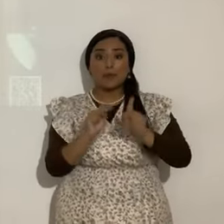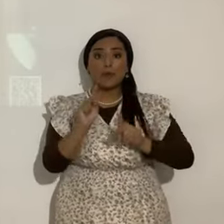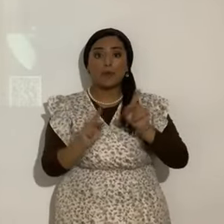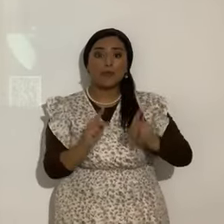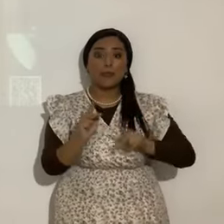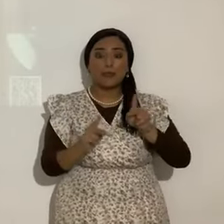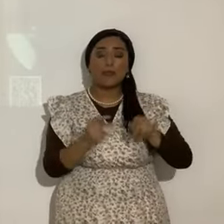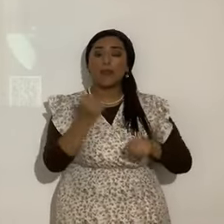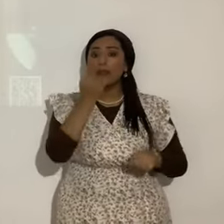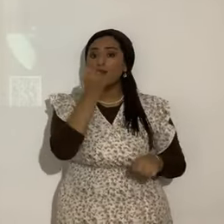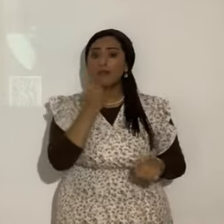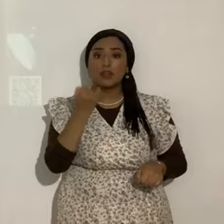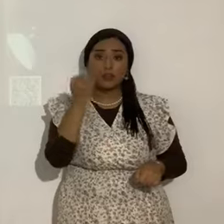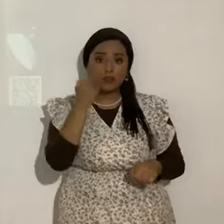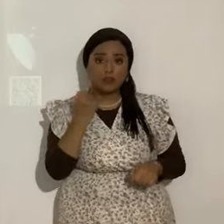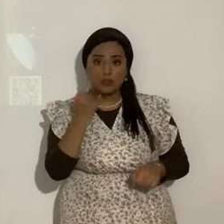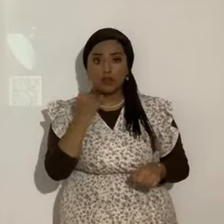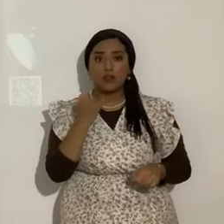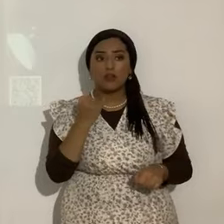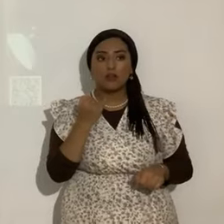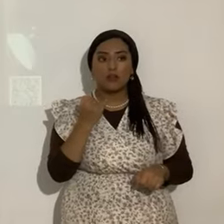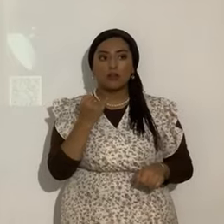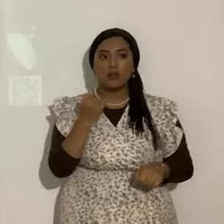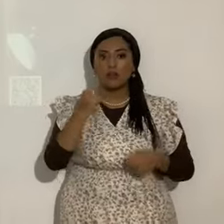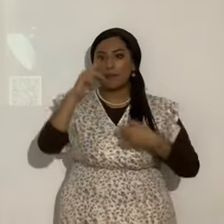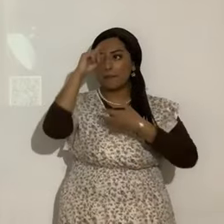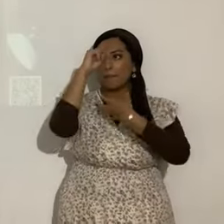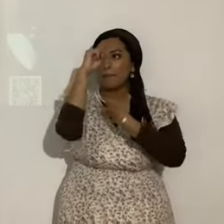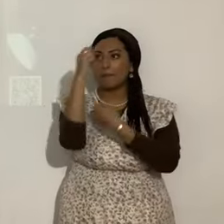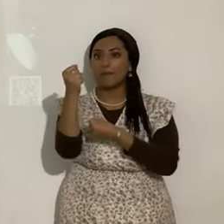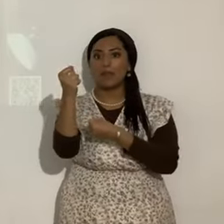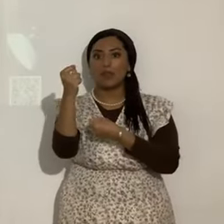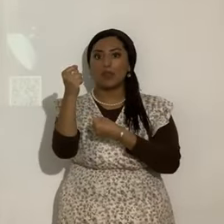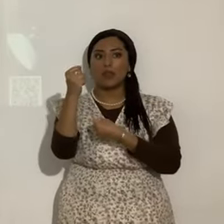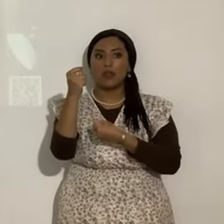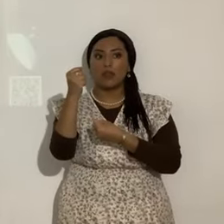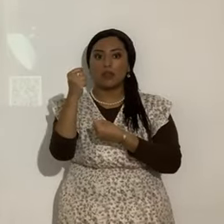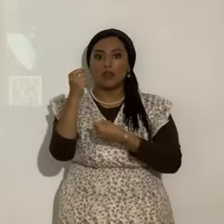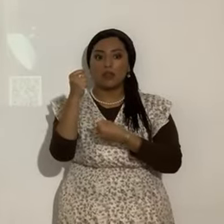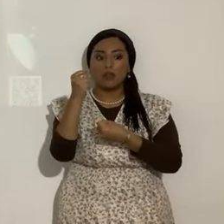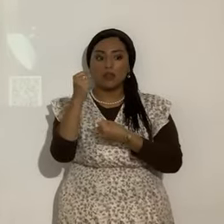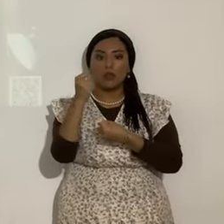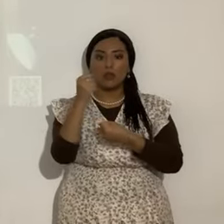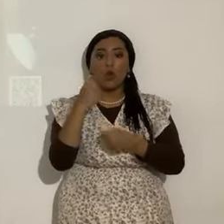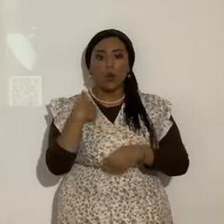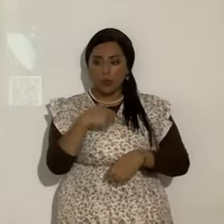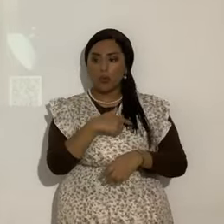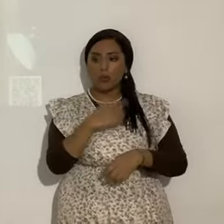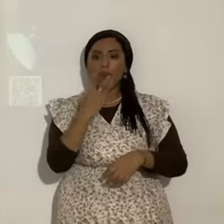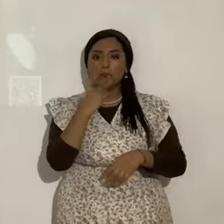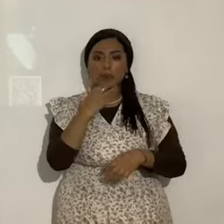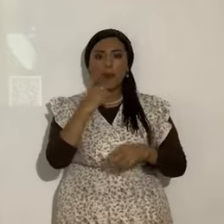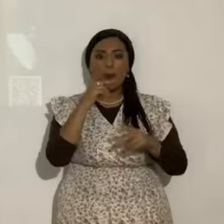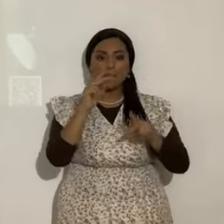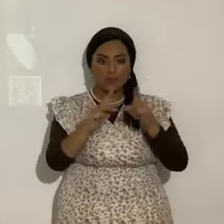se está confiando en que es el pueblo escogido. Somos el pueblo escogido, sí, bendito es Yahshua.